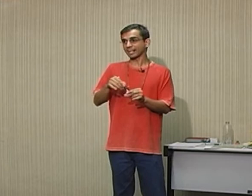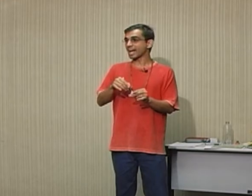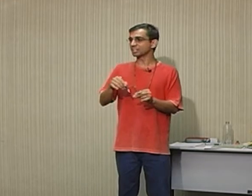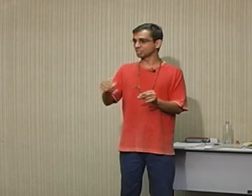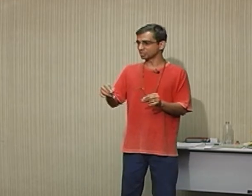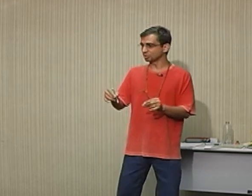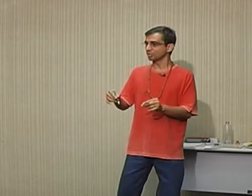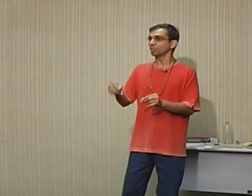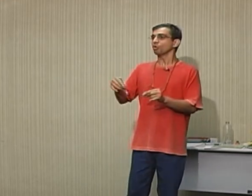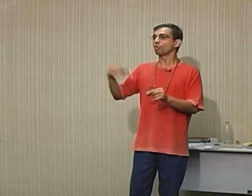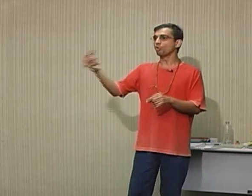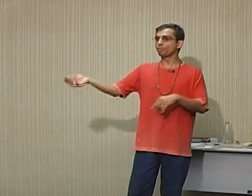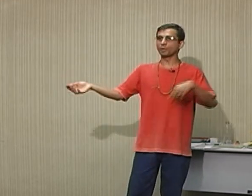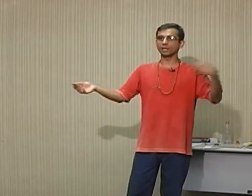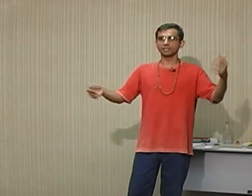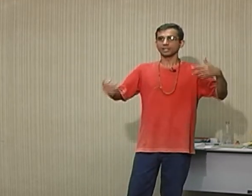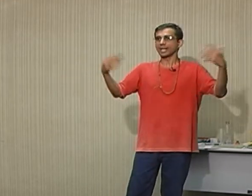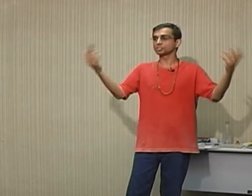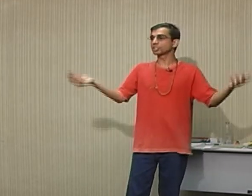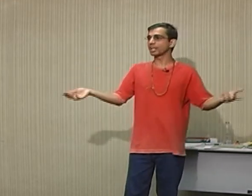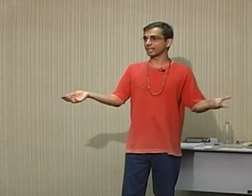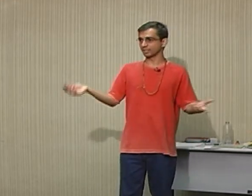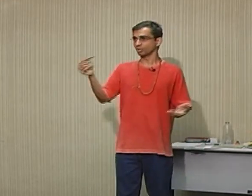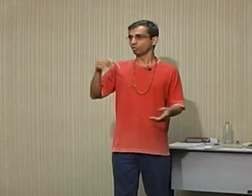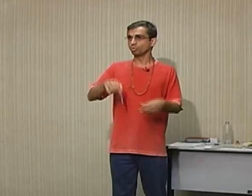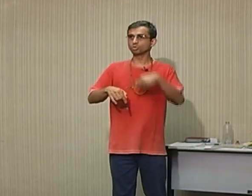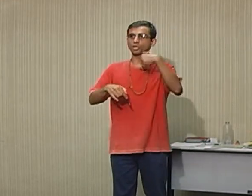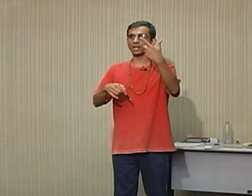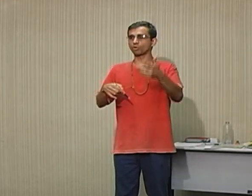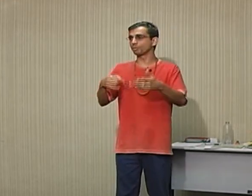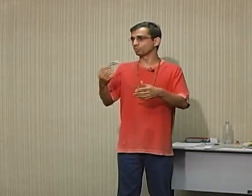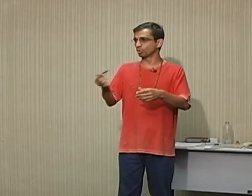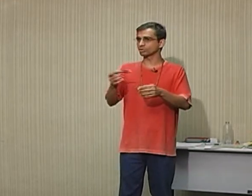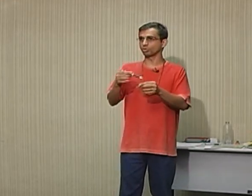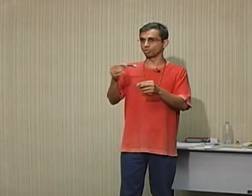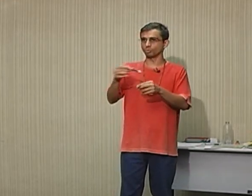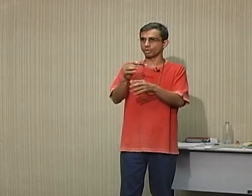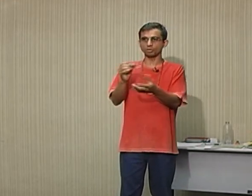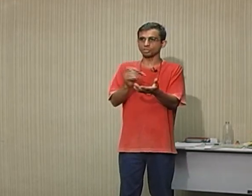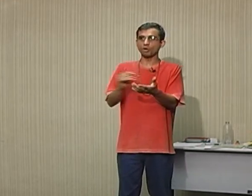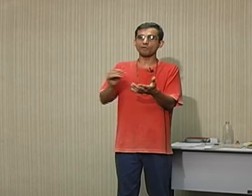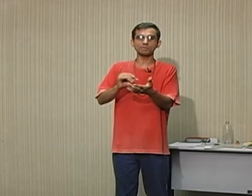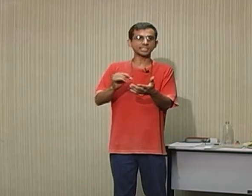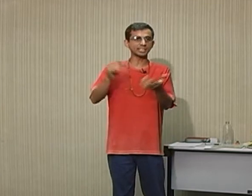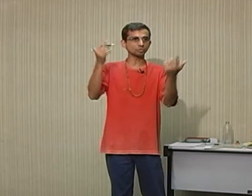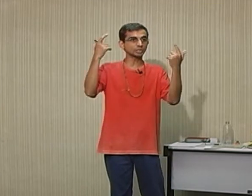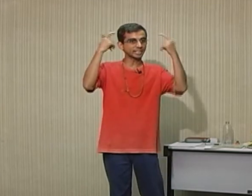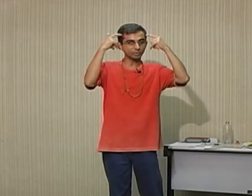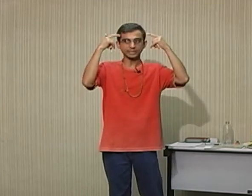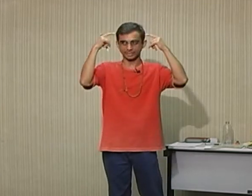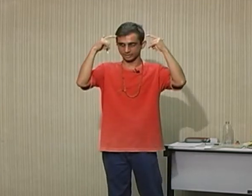Carrinho. Culpa é de quem? Um joga a culpa no outro, de alguma forma que seria resumido que eu entenda.